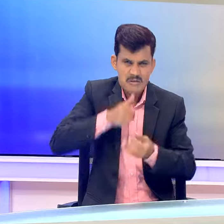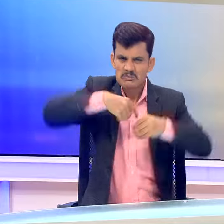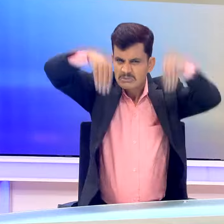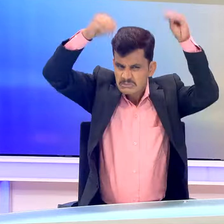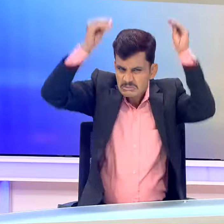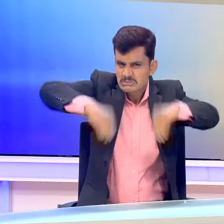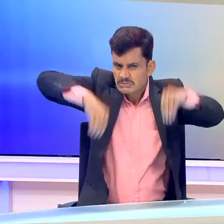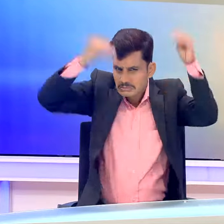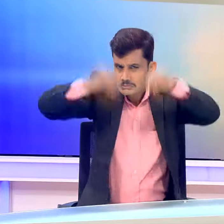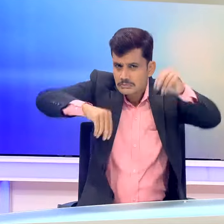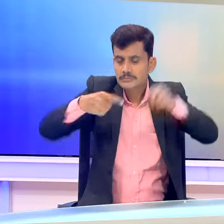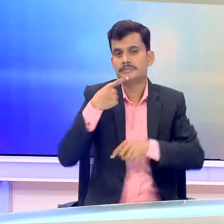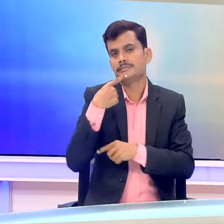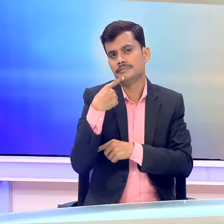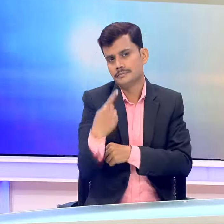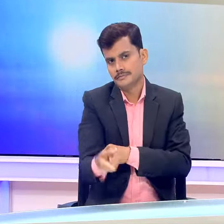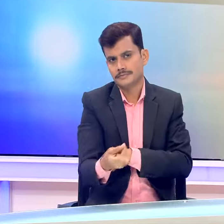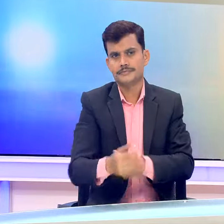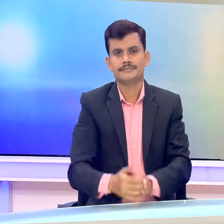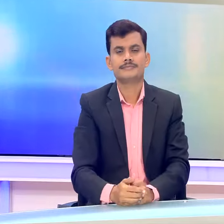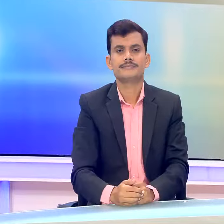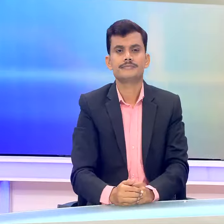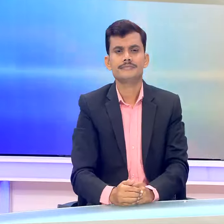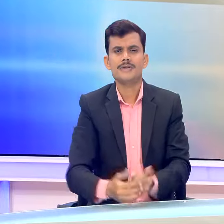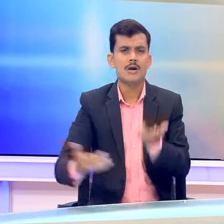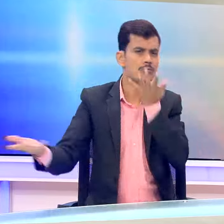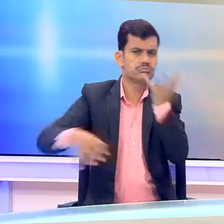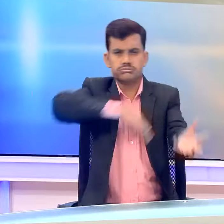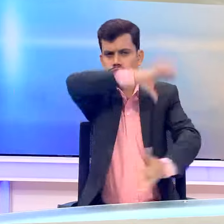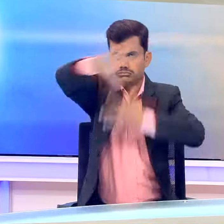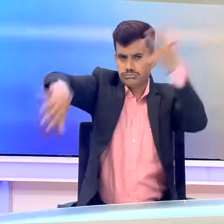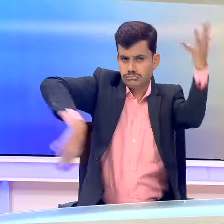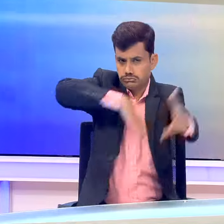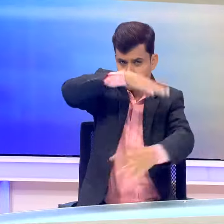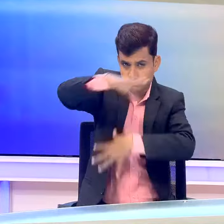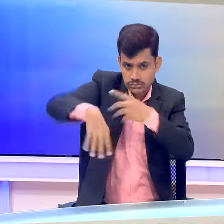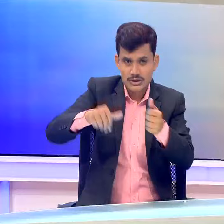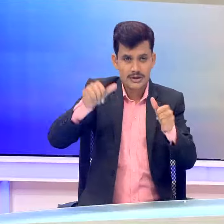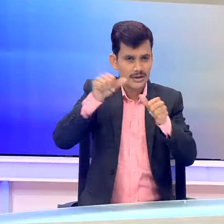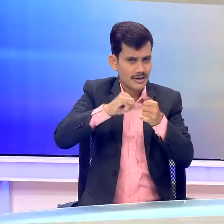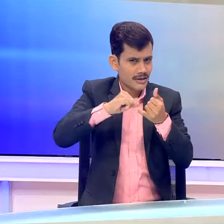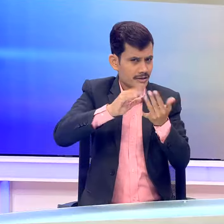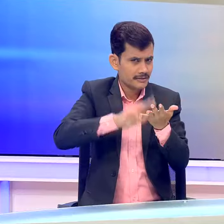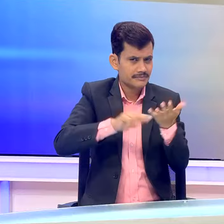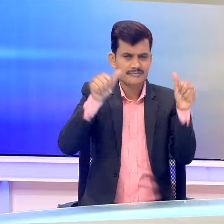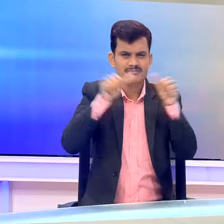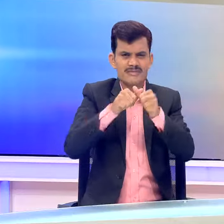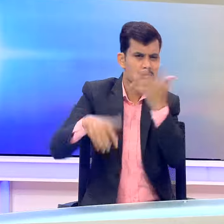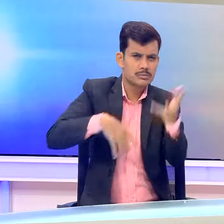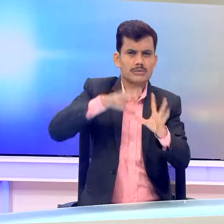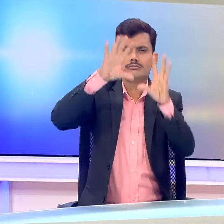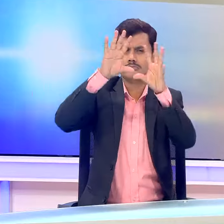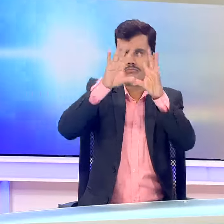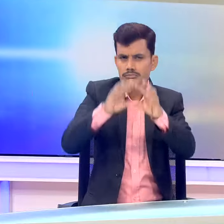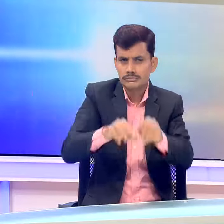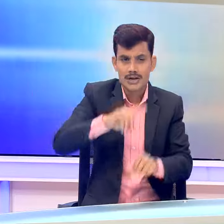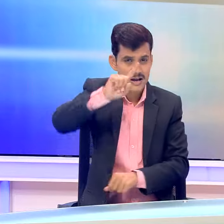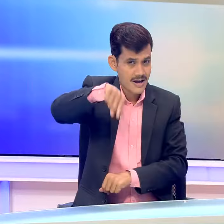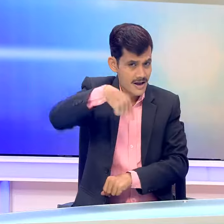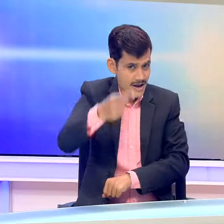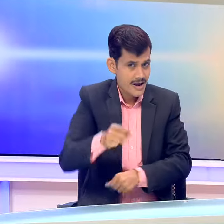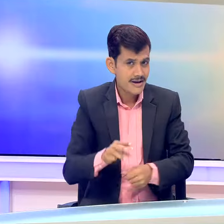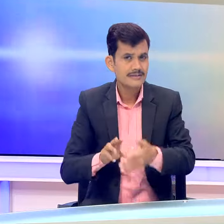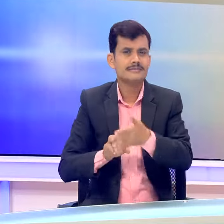बेहत खराब मौसम का अलट शारी किया है चक्रवाती तुफान असना धीरे धीरे कमजोर होकर कल तक उत्तर पश्चिम